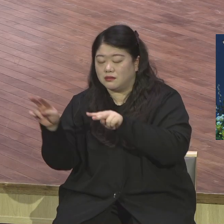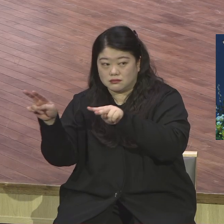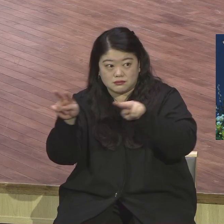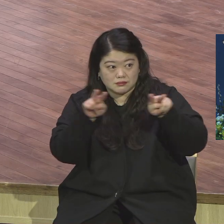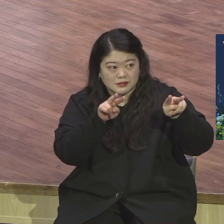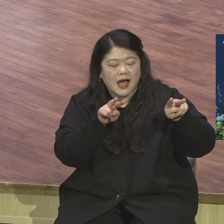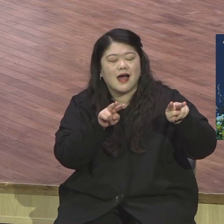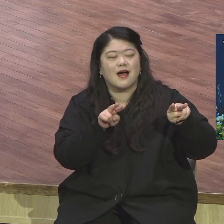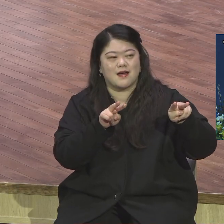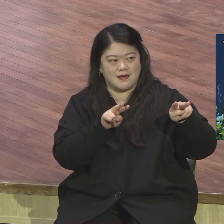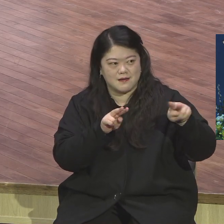나타나요.